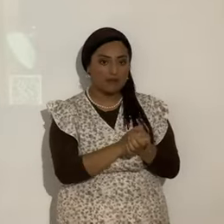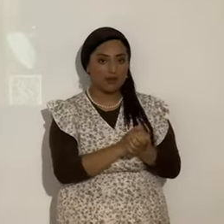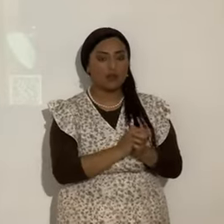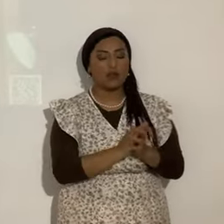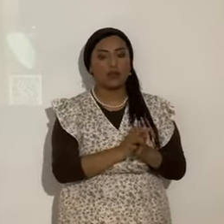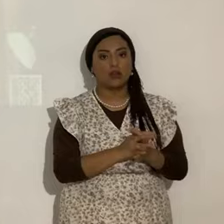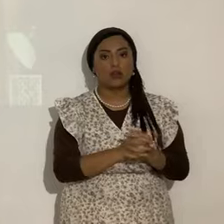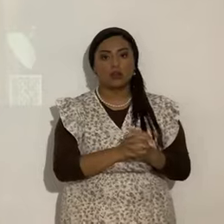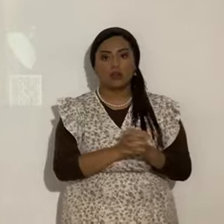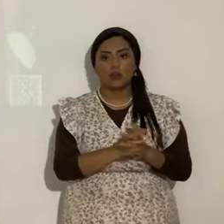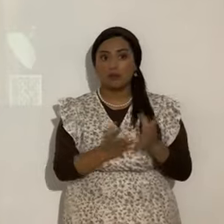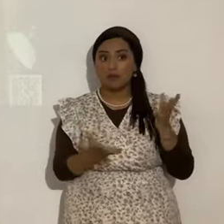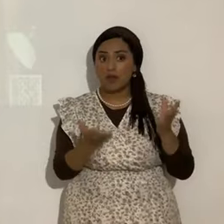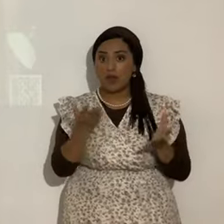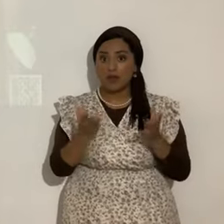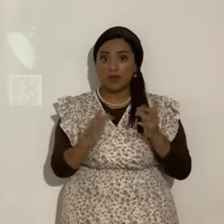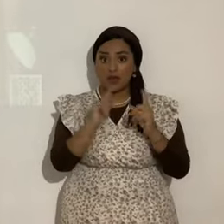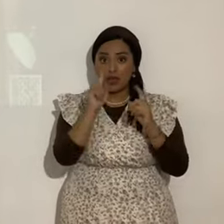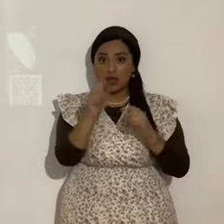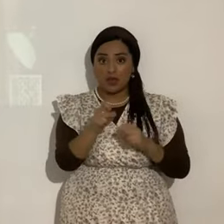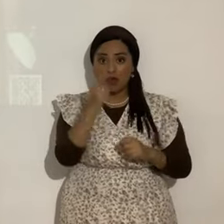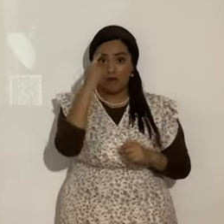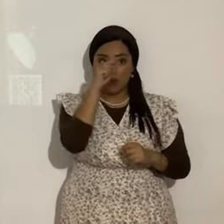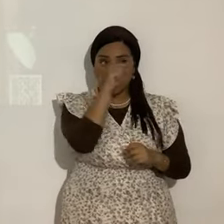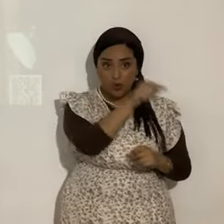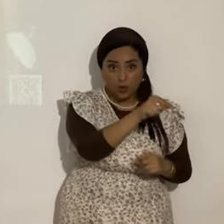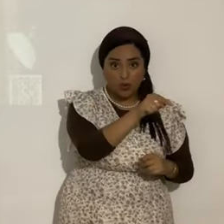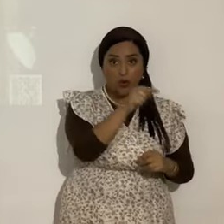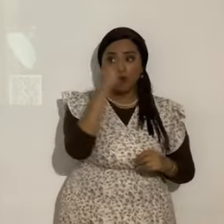No será esa pregunta hoy para ti. Para ti. Para ti. Para mí.